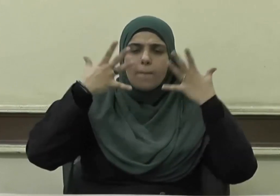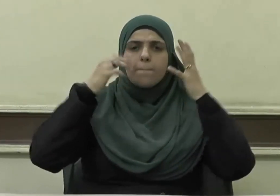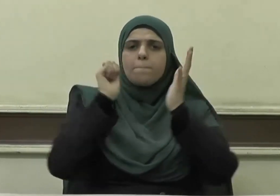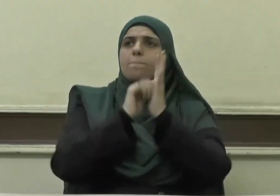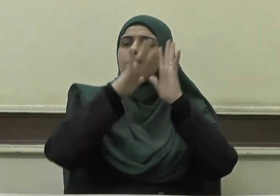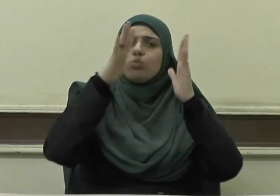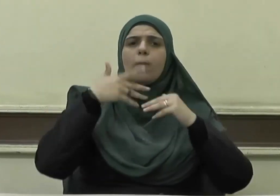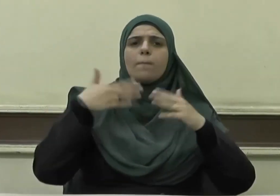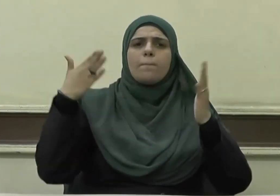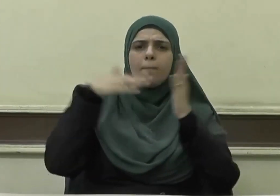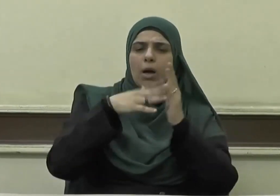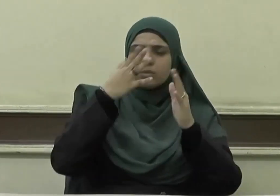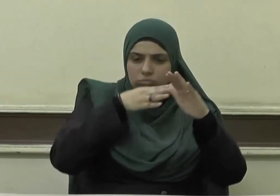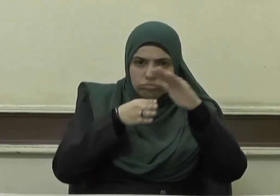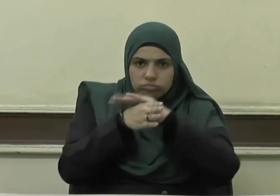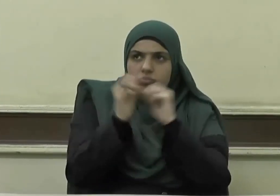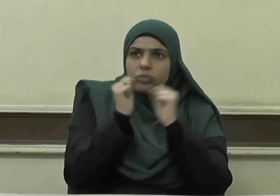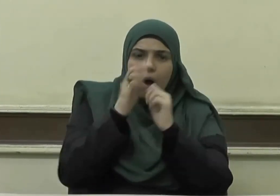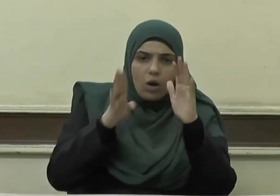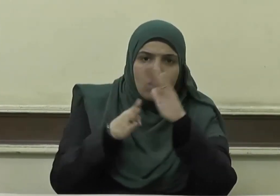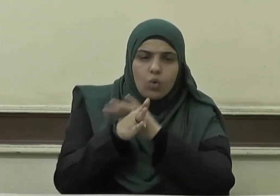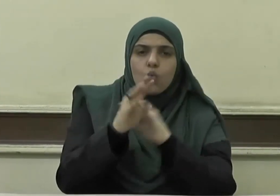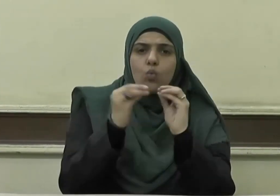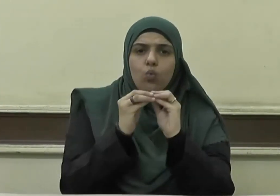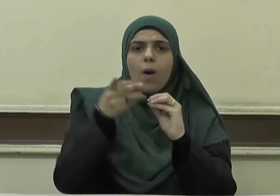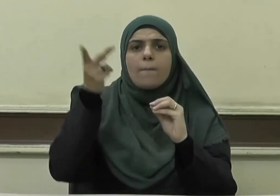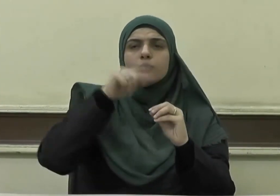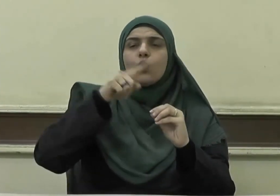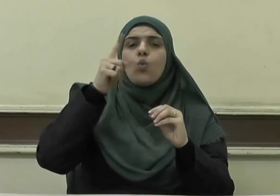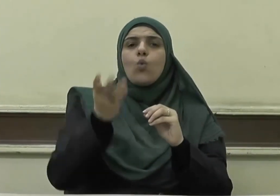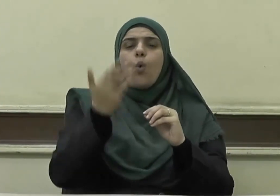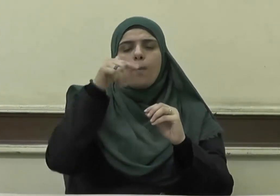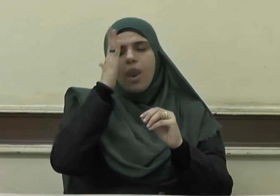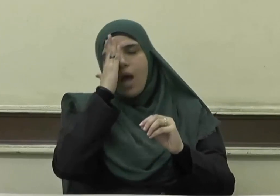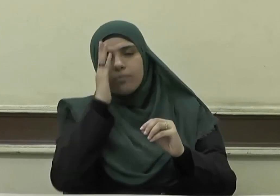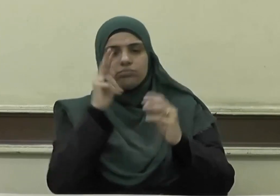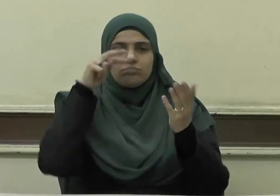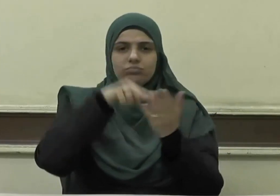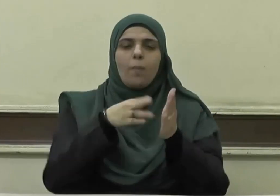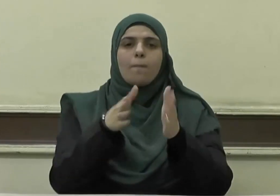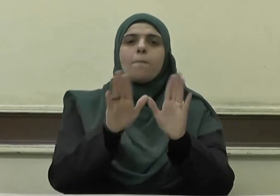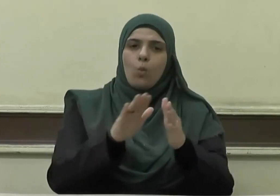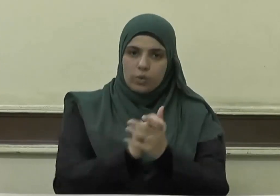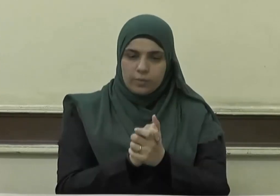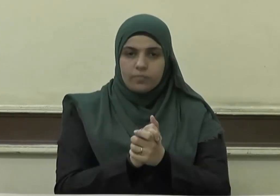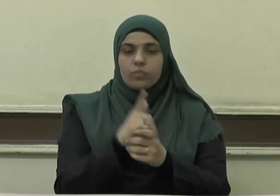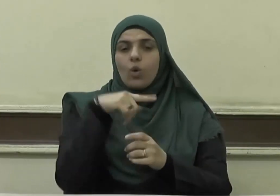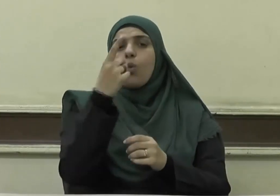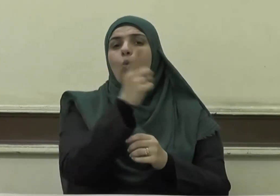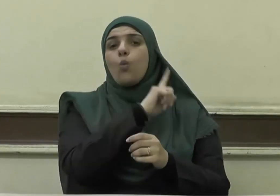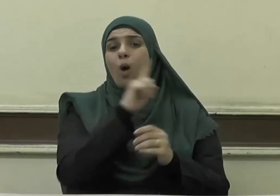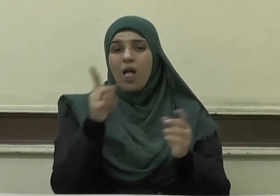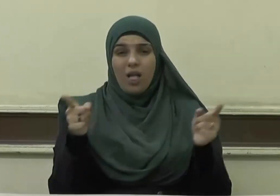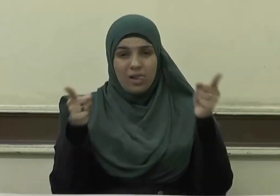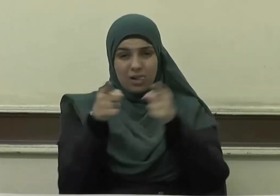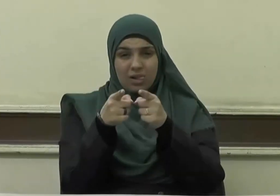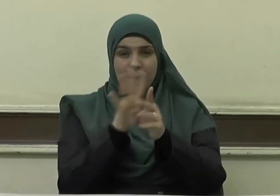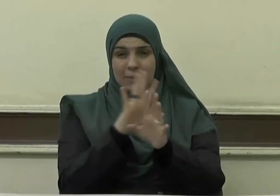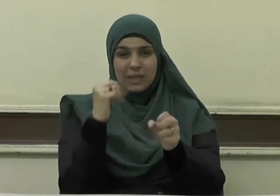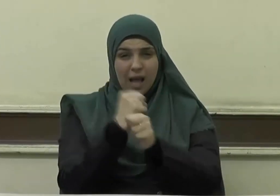يوم ضعنكم ويوم إقامتكم ولا يقتصر العمل الصالح